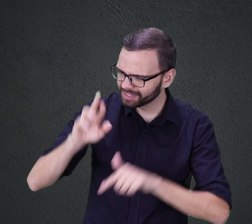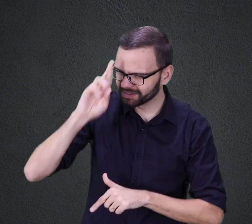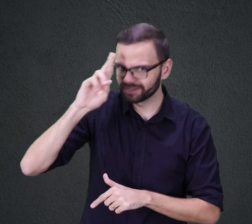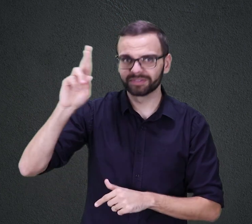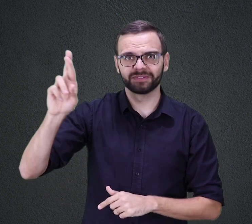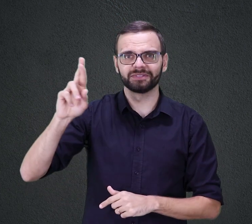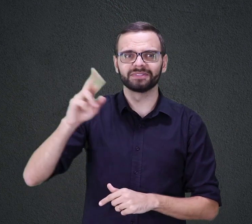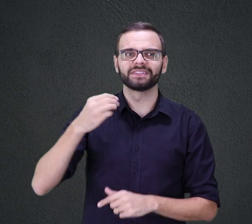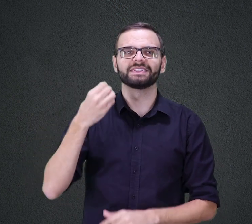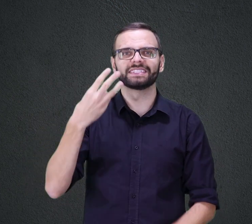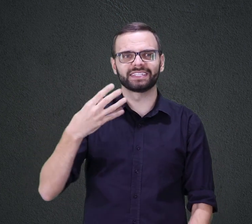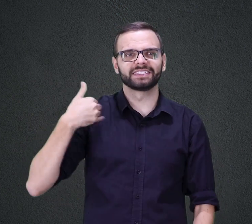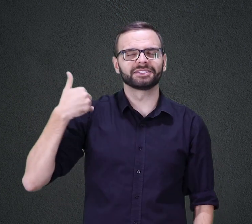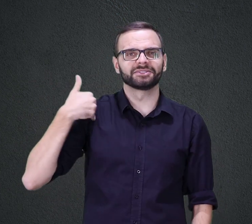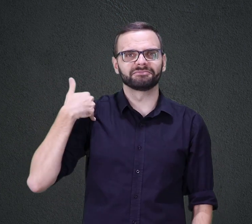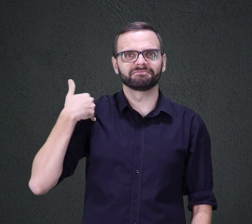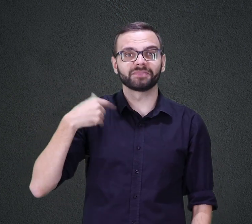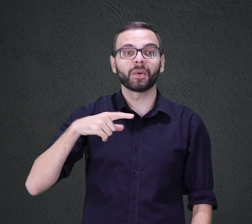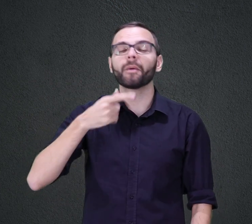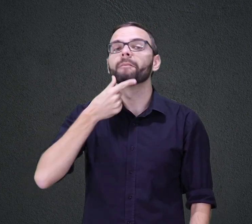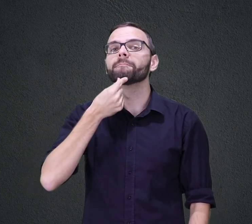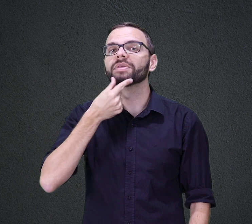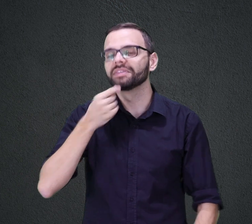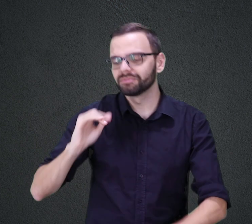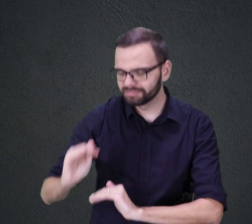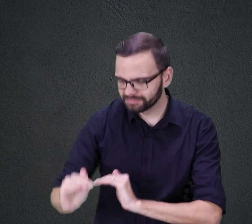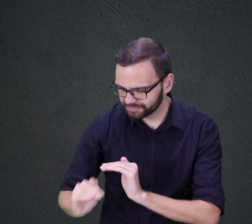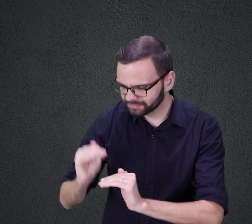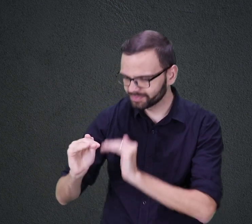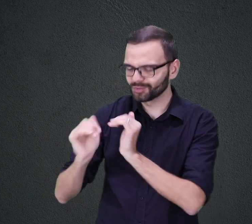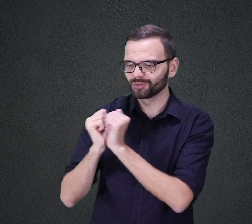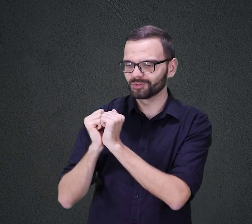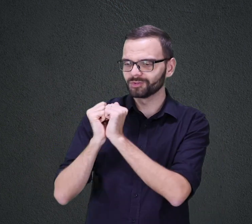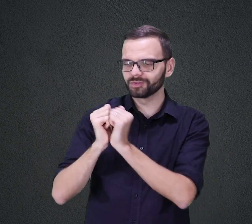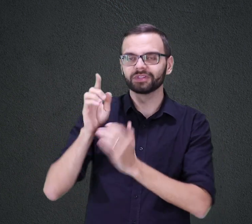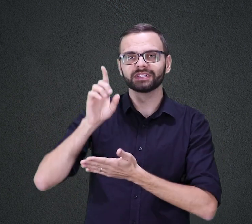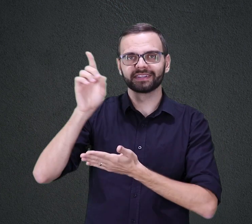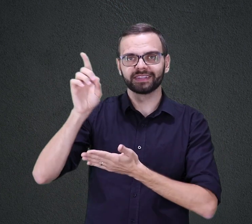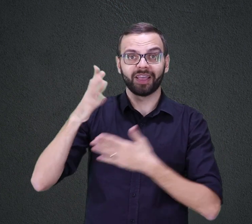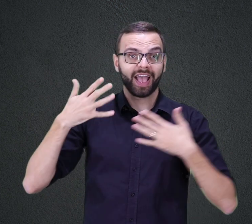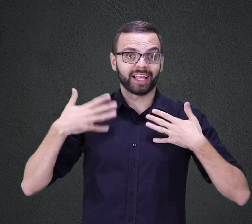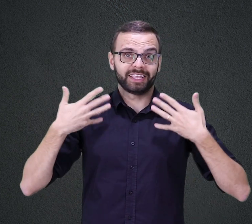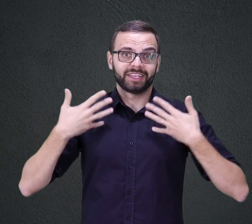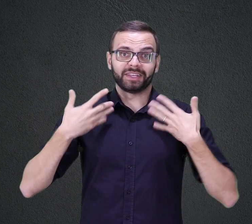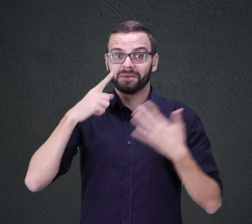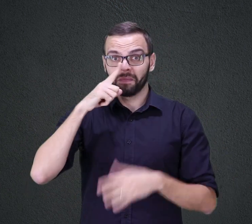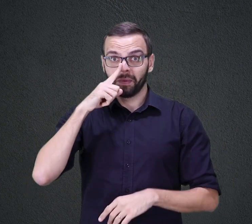PORTANTO O MENINO CRESCEU NO TEMPLO DE DEUS A ALEGRIA DE SER MÃE FEZ ANA SUPORTAR MUITAS